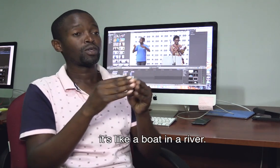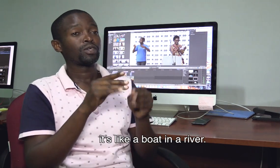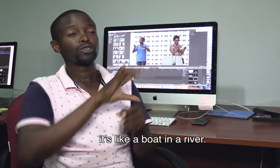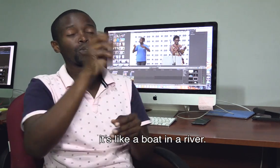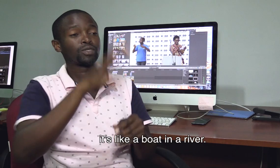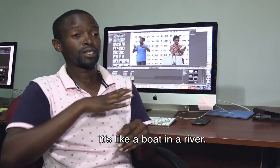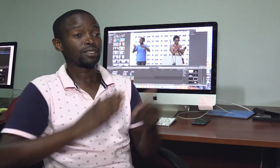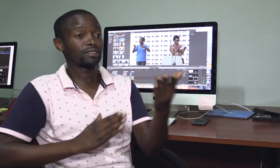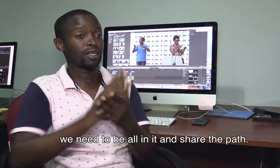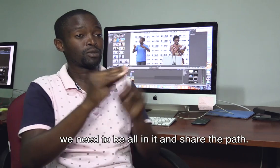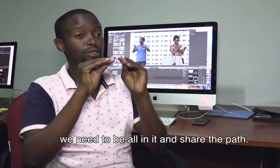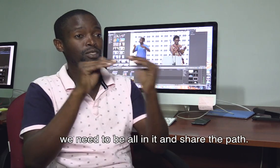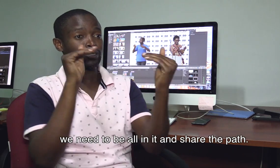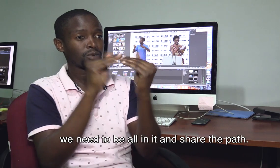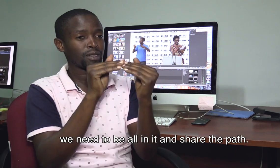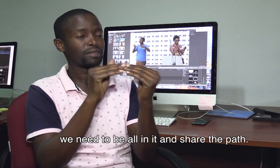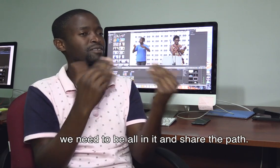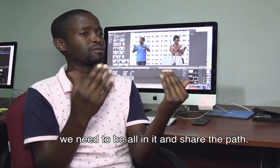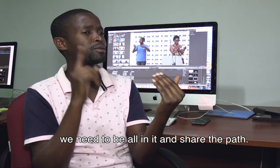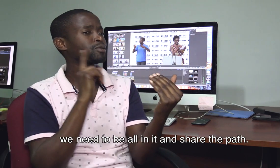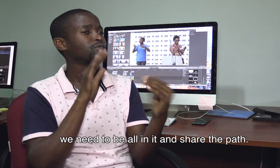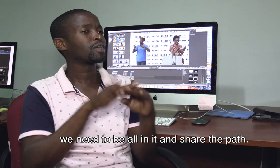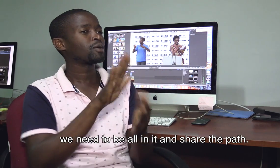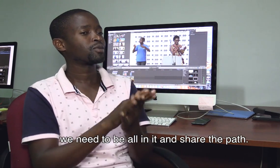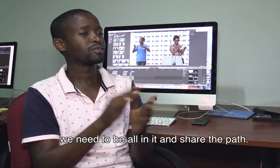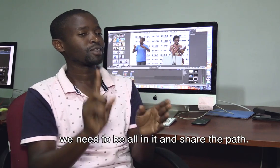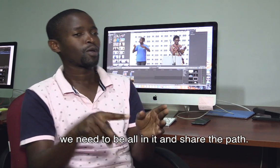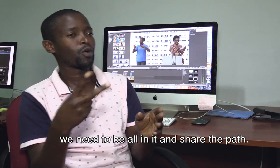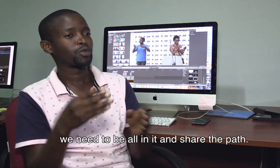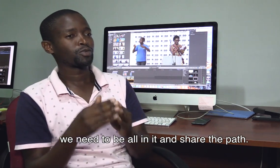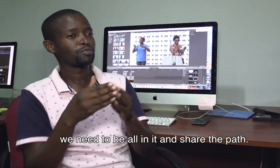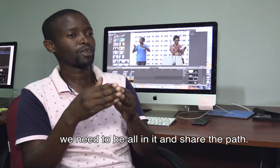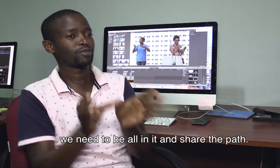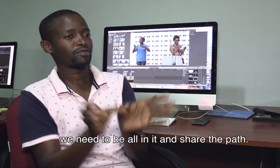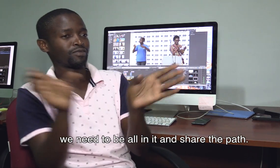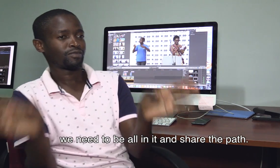num rio. Precisamos estar todos juntos dentro dele e compartilhar o caminho.